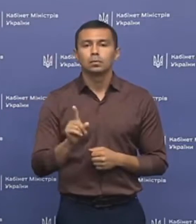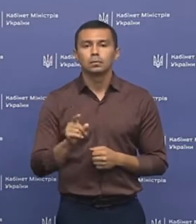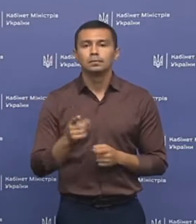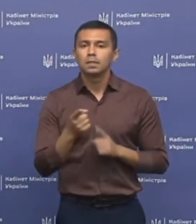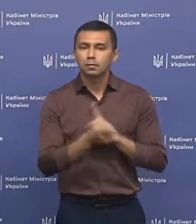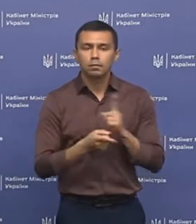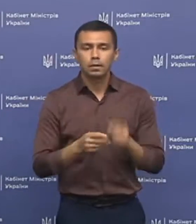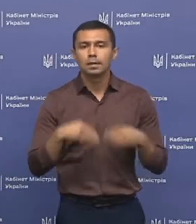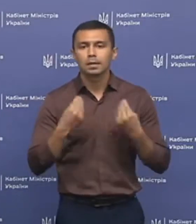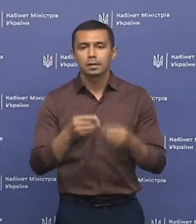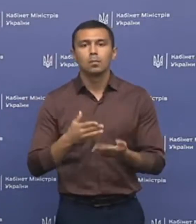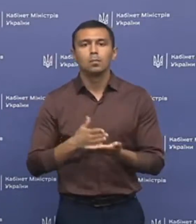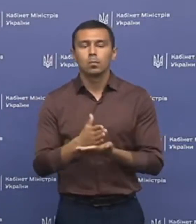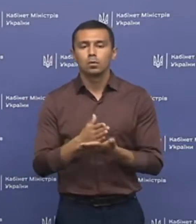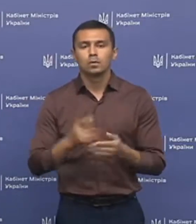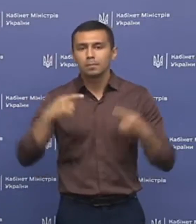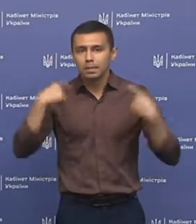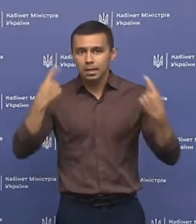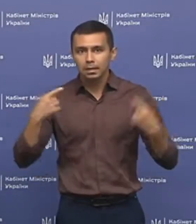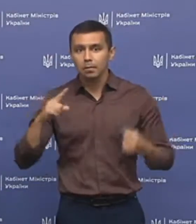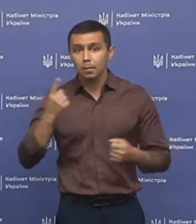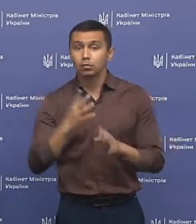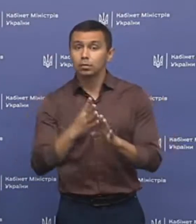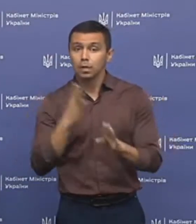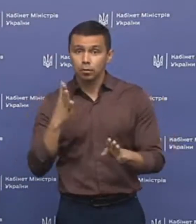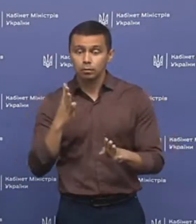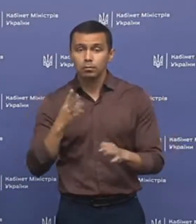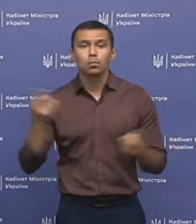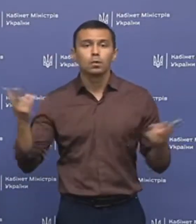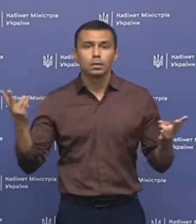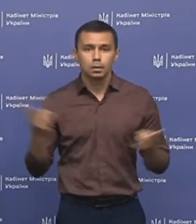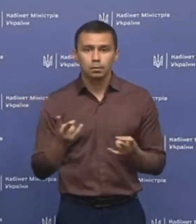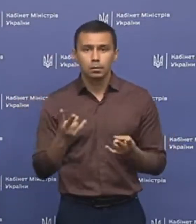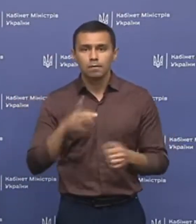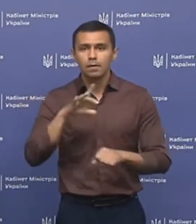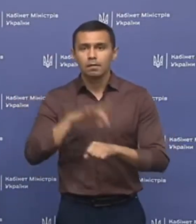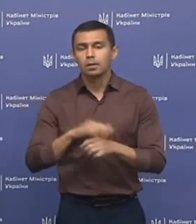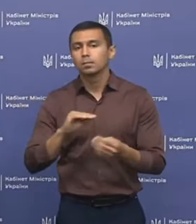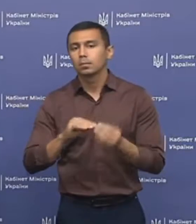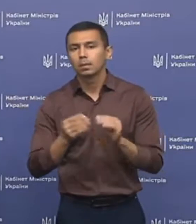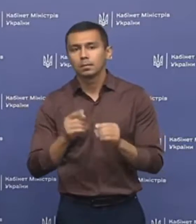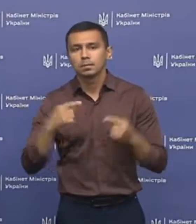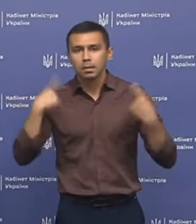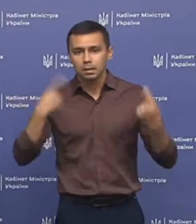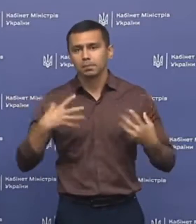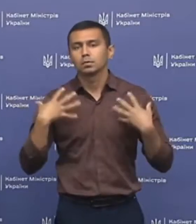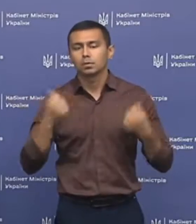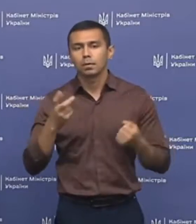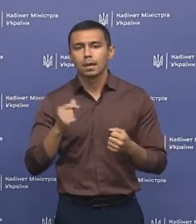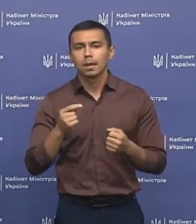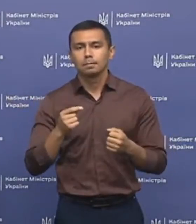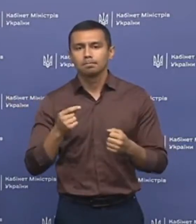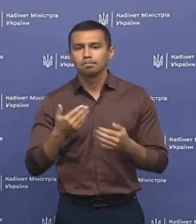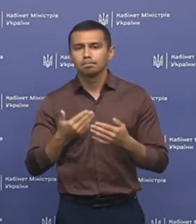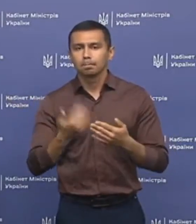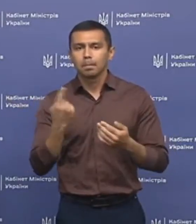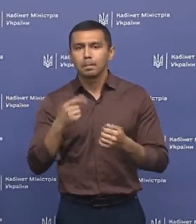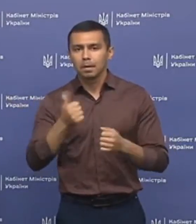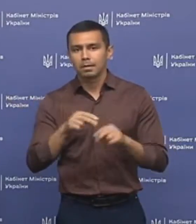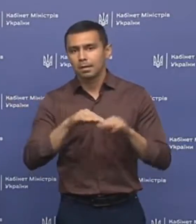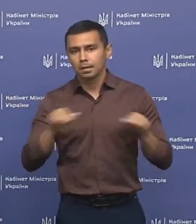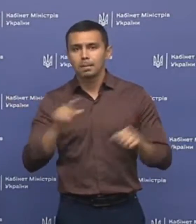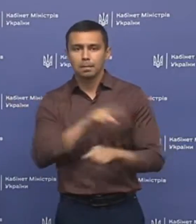трансформувати надання послуг у психіатрії, перш за все, потрібно виявляти проблеми з психічним здоров'ям на первинній ланці